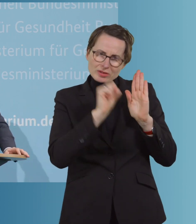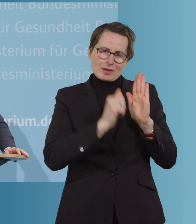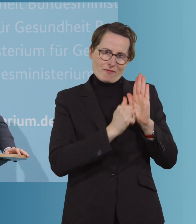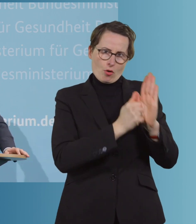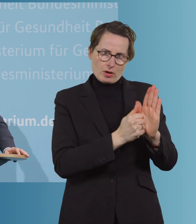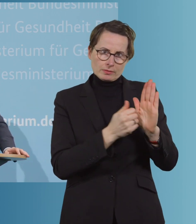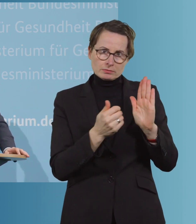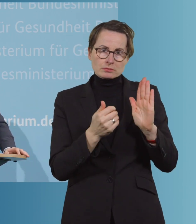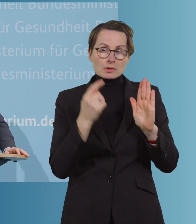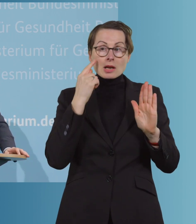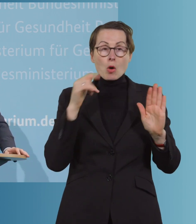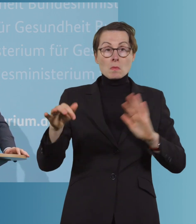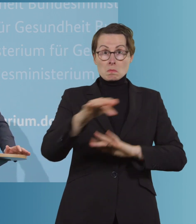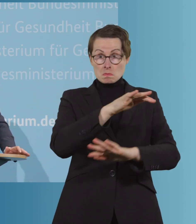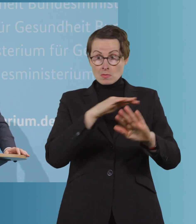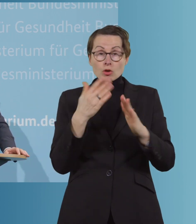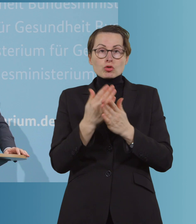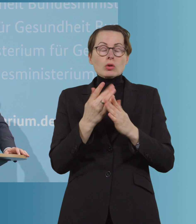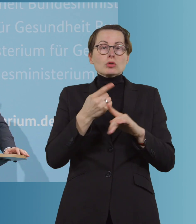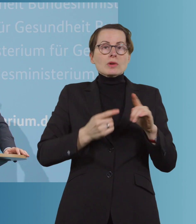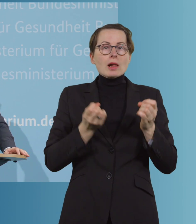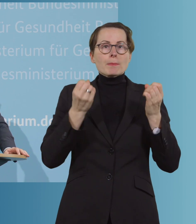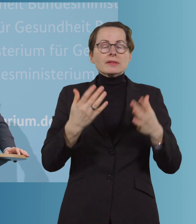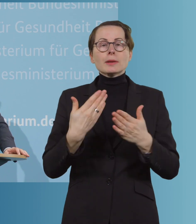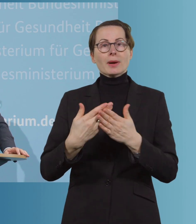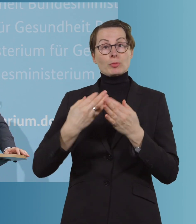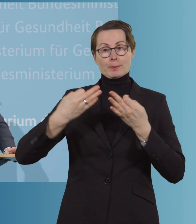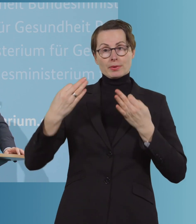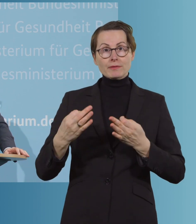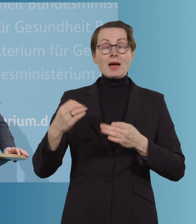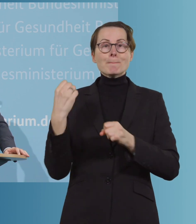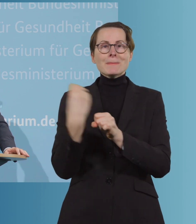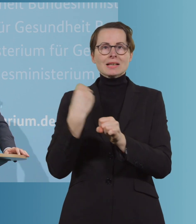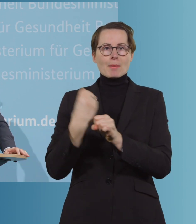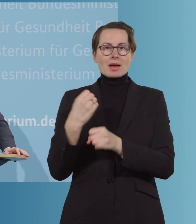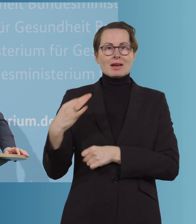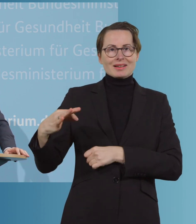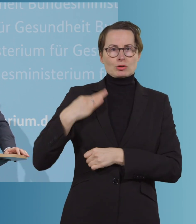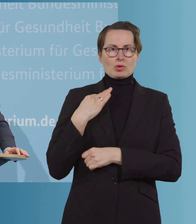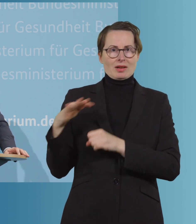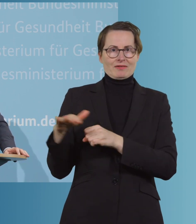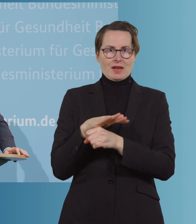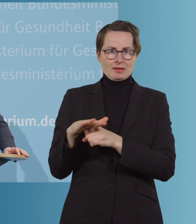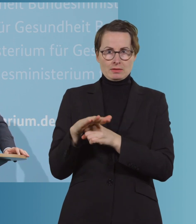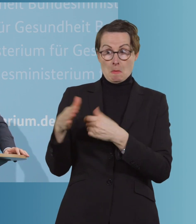passiert, dann Mitarbeiter aus dem Gesundheitswesen, die räumlich und zeitlich schnell